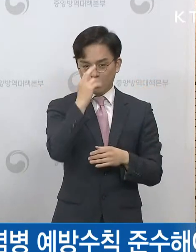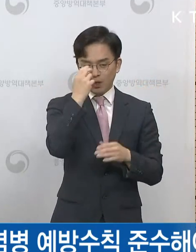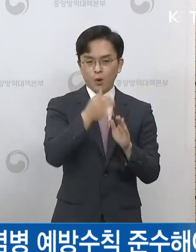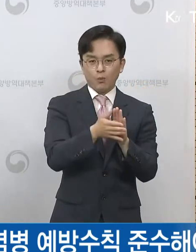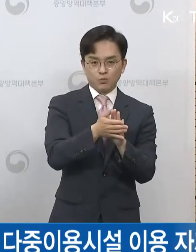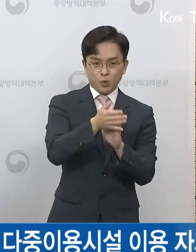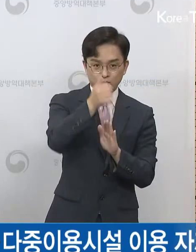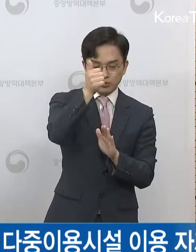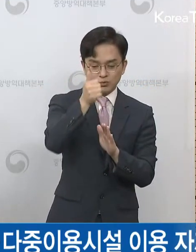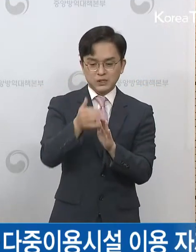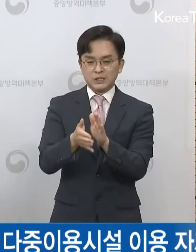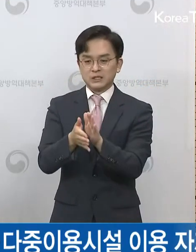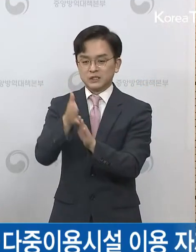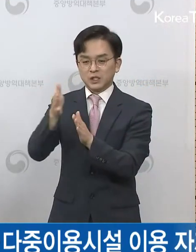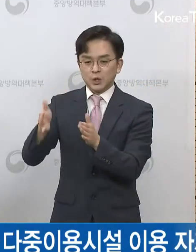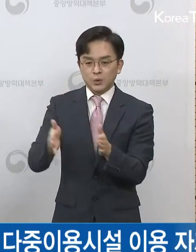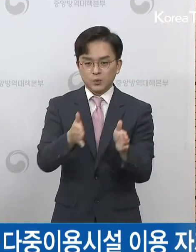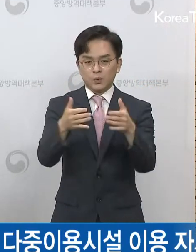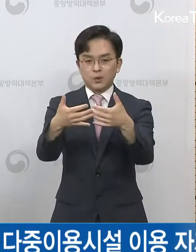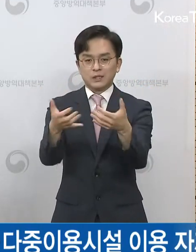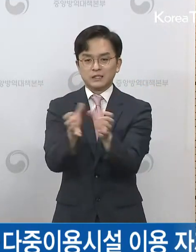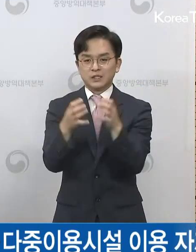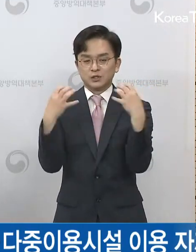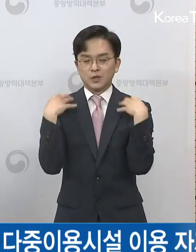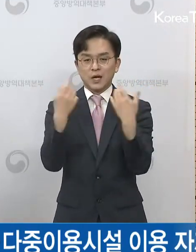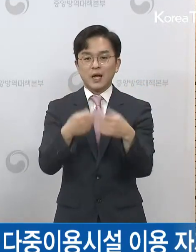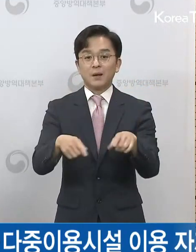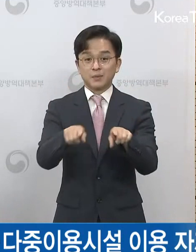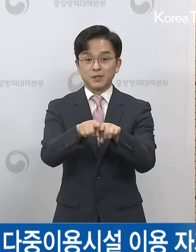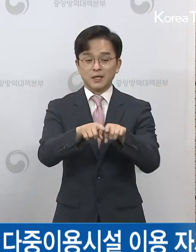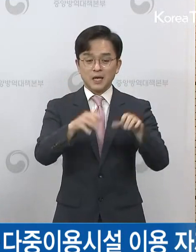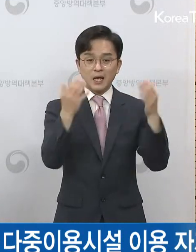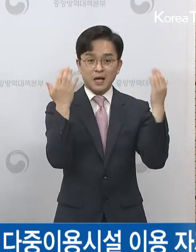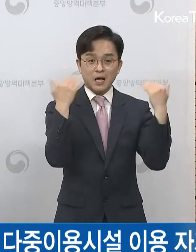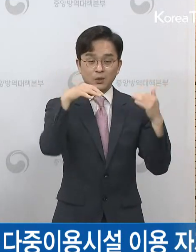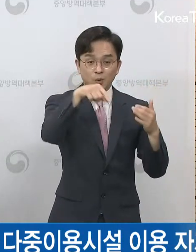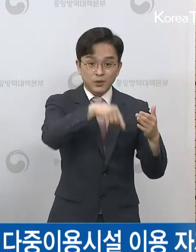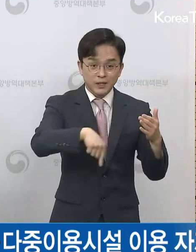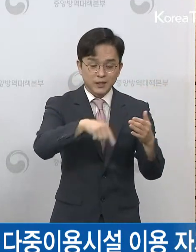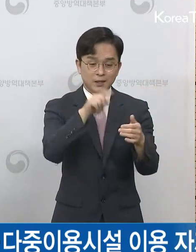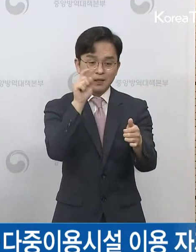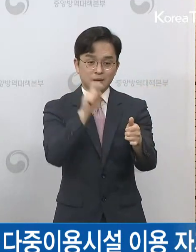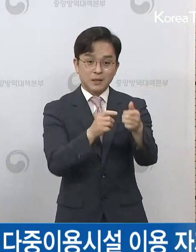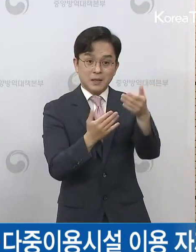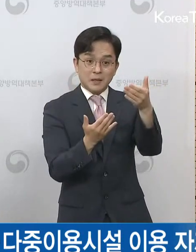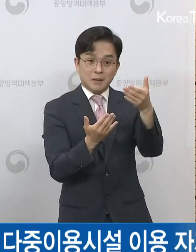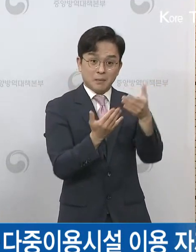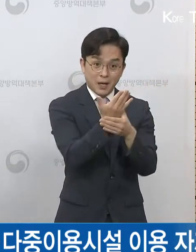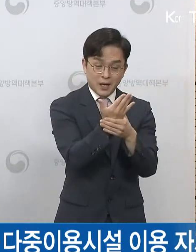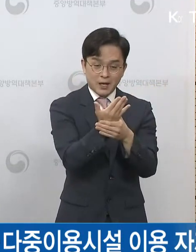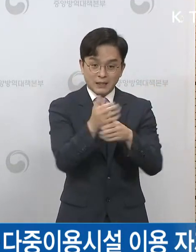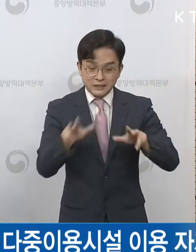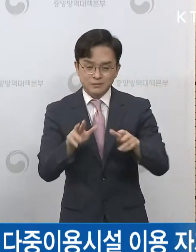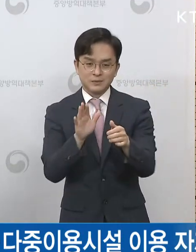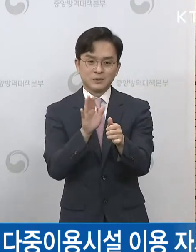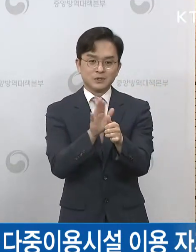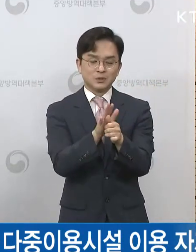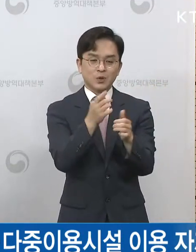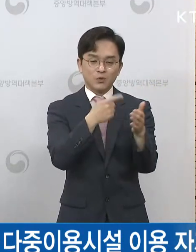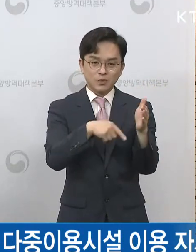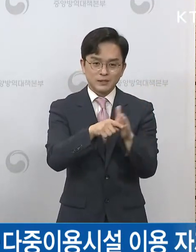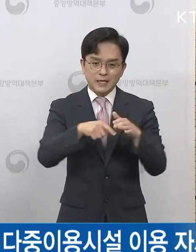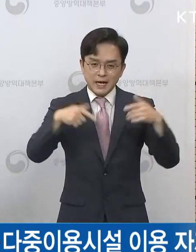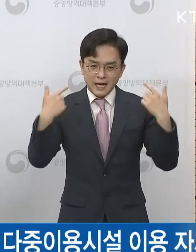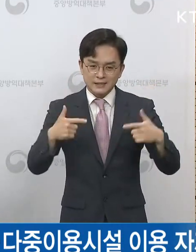학교 내 의심환자 발생과 같은 긴급상황에 신속하게 대응할 수 있도록 협력체계를 계속 가동하여